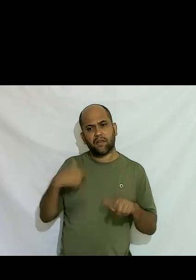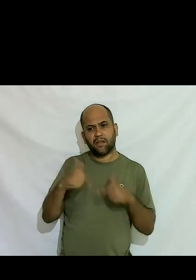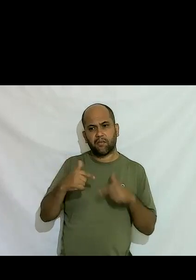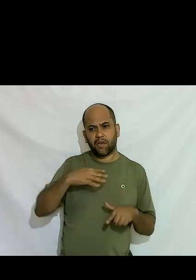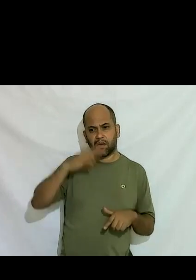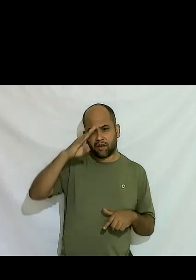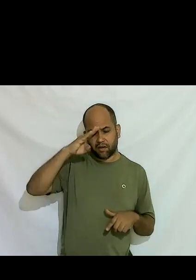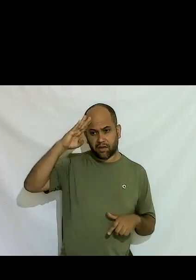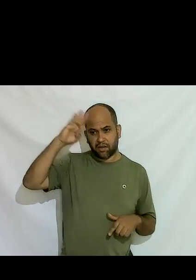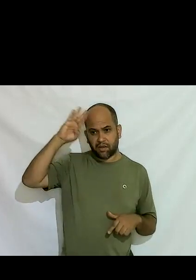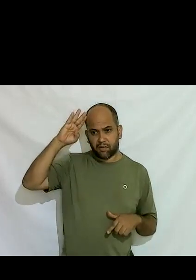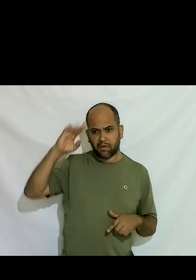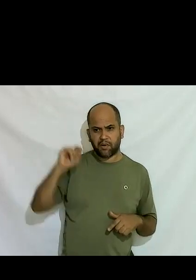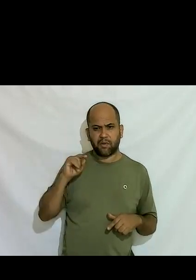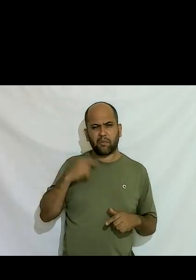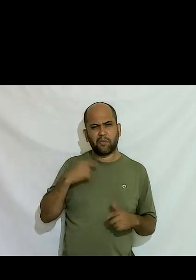é minoria